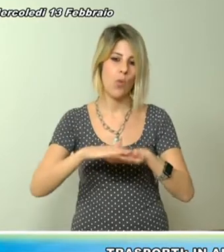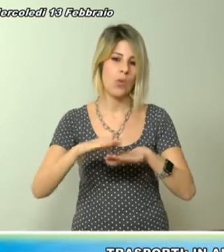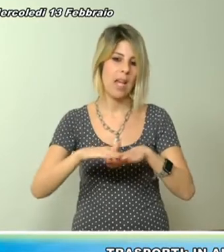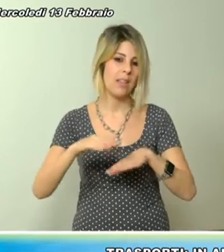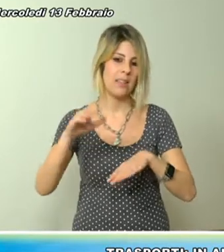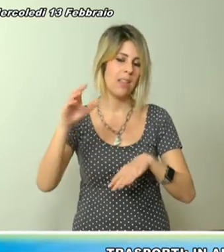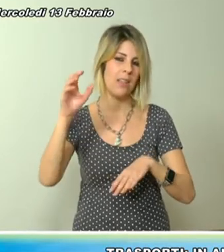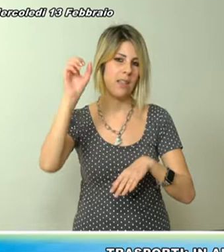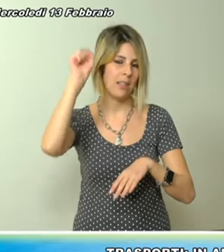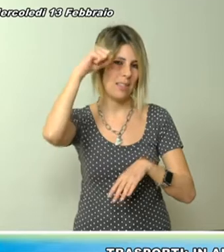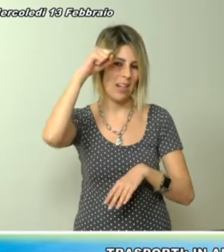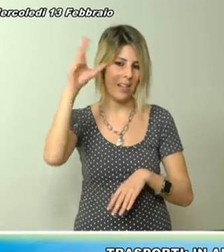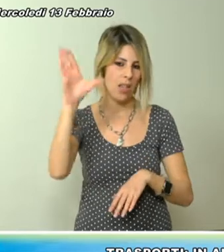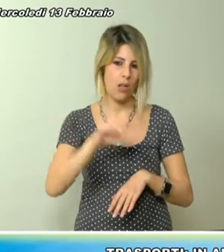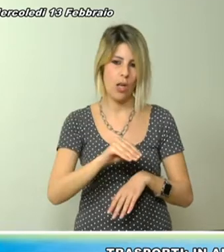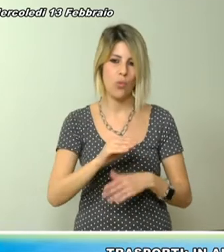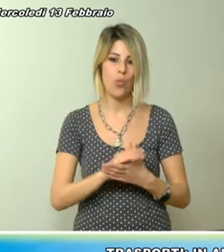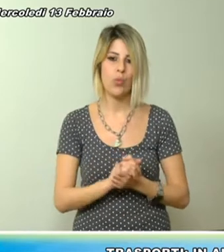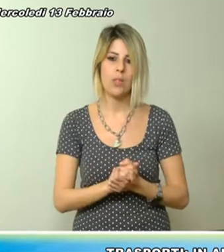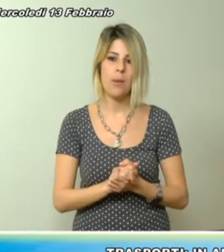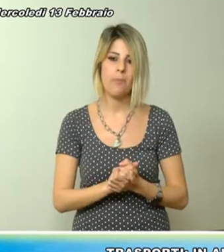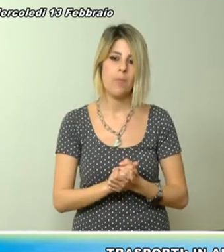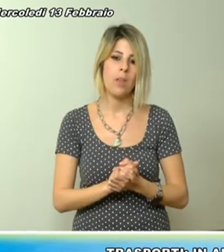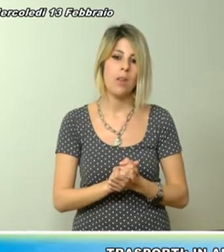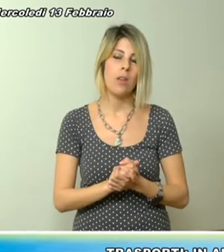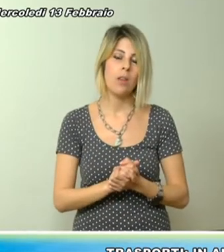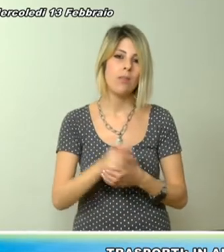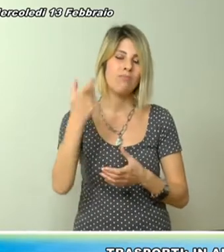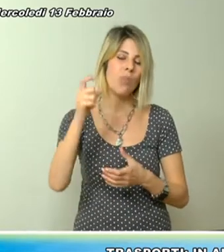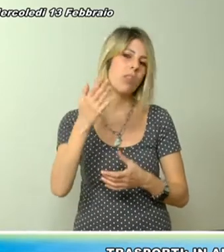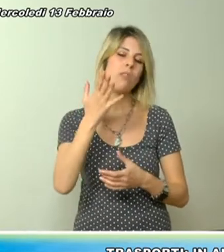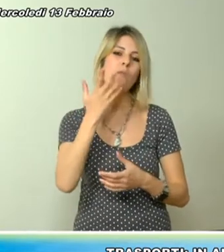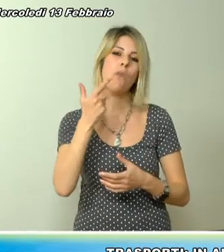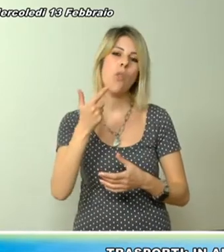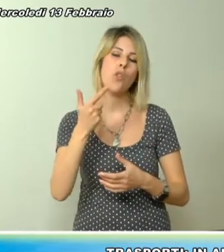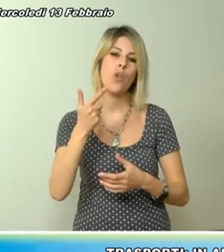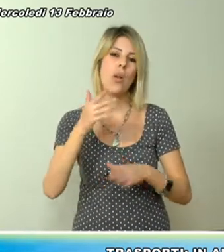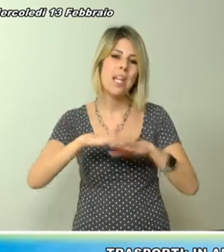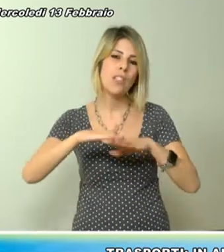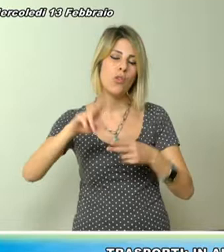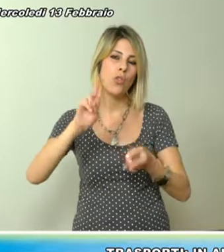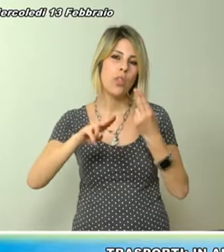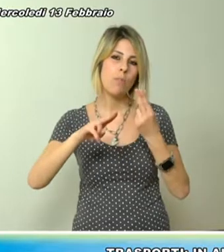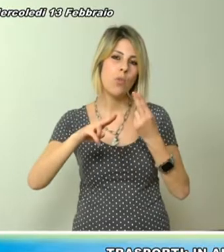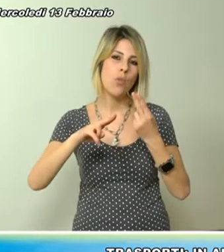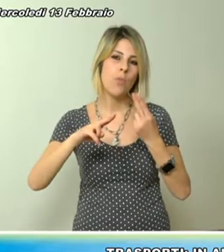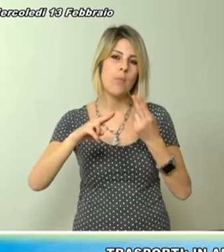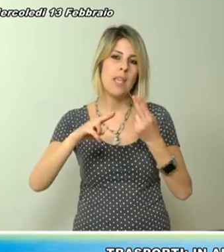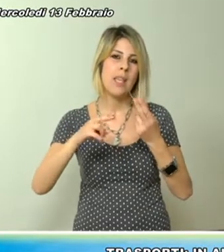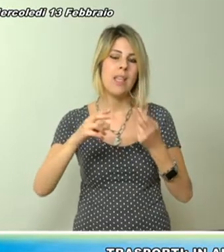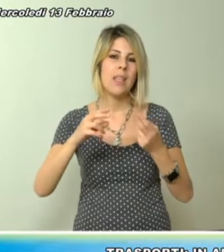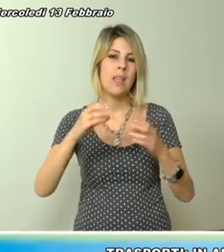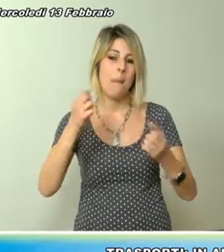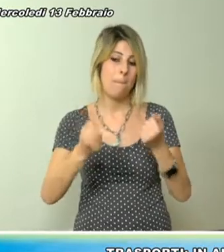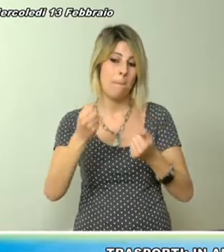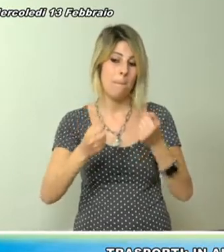Arst adibiti a trasporto pubblico locale nell'isola finalizzato all'incremento della domanda a discapito